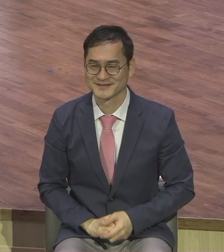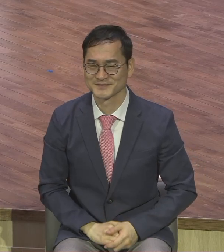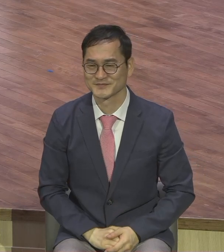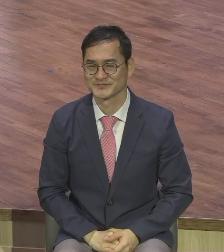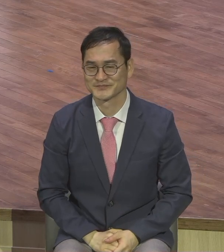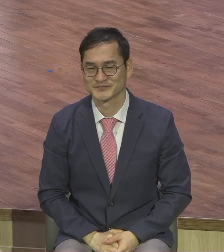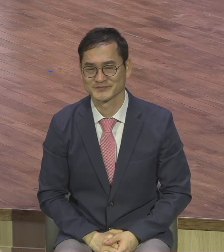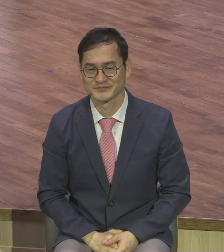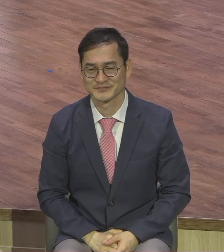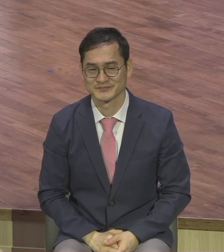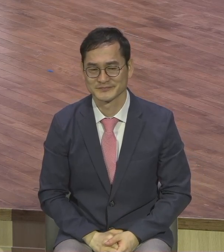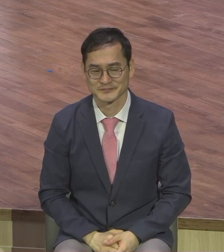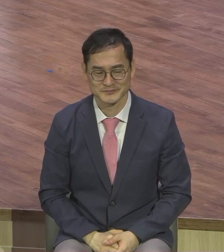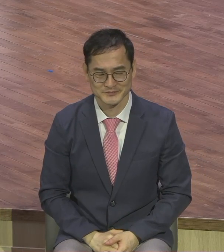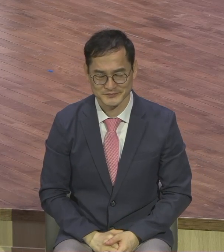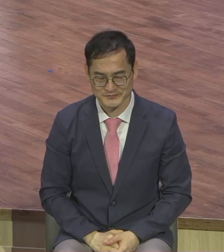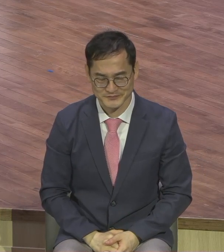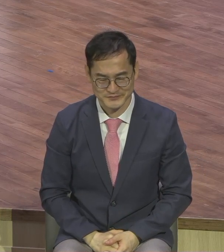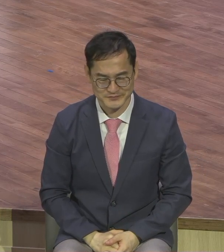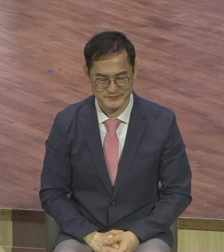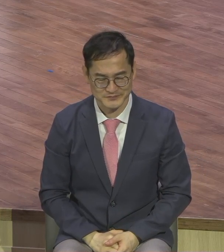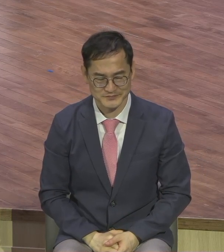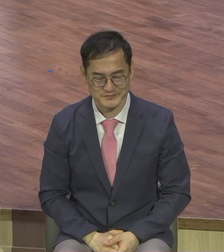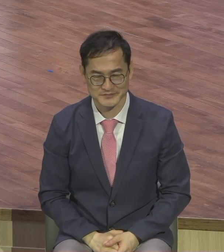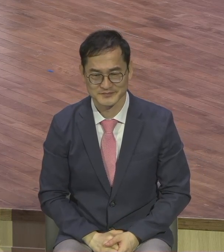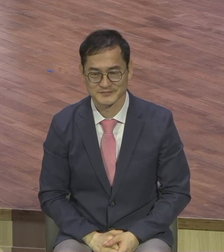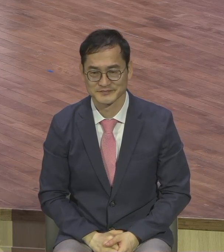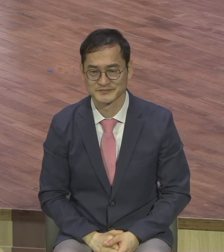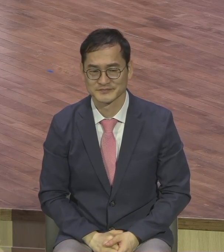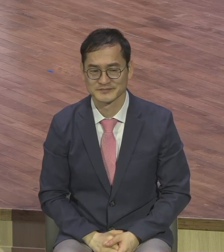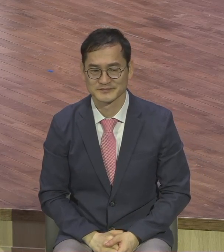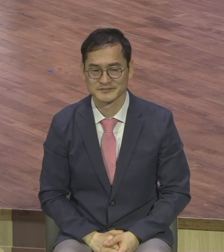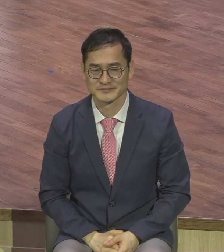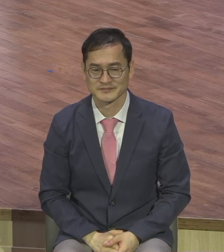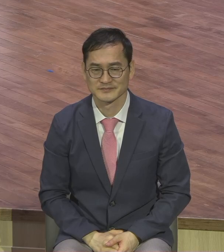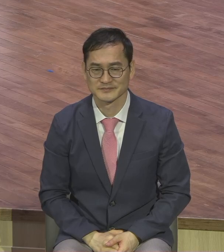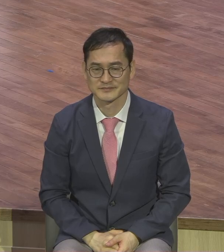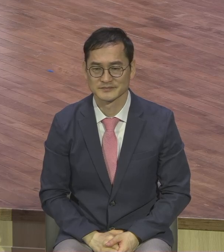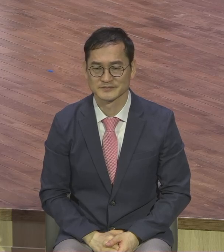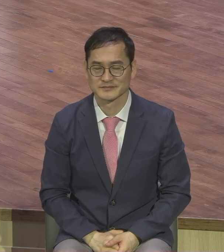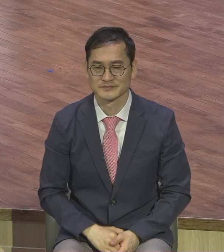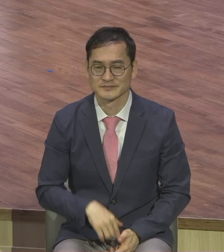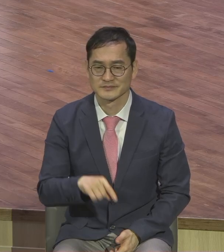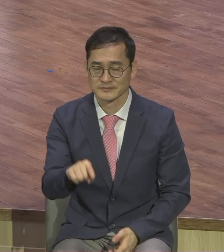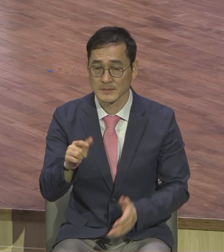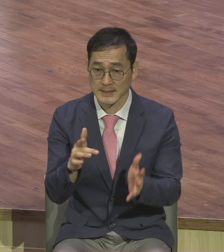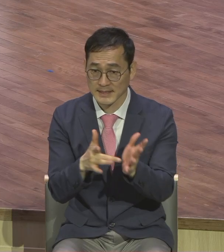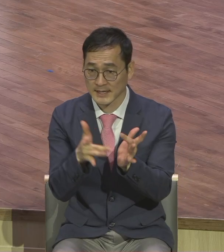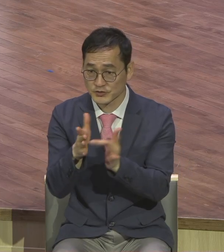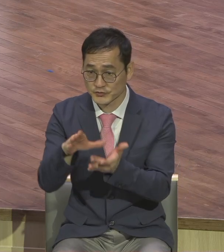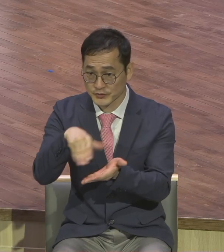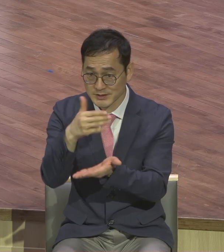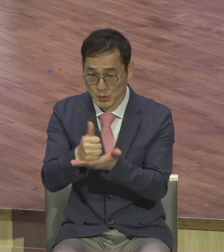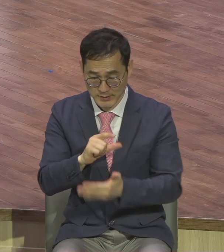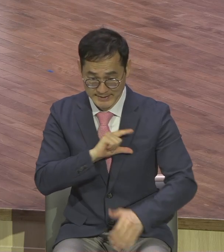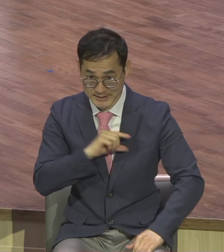정말입니다. 여러분이 말이죠. 예수 거래소 이름으로 여러분이 기도하면